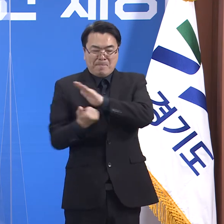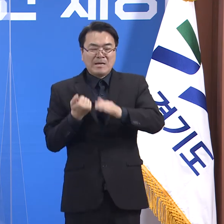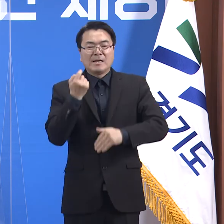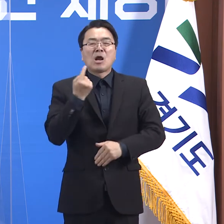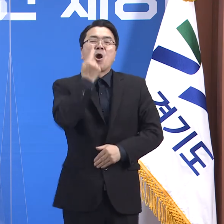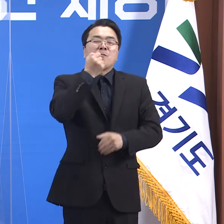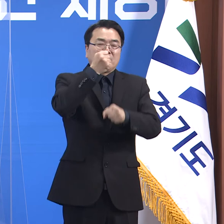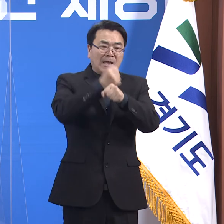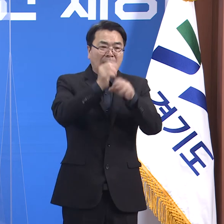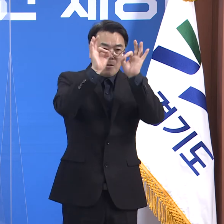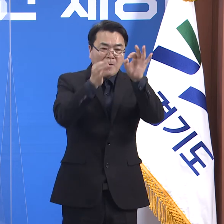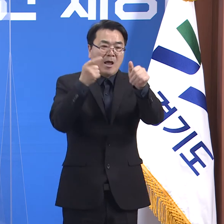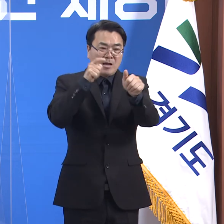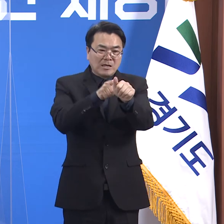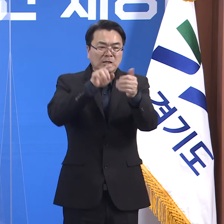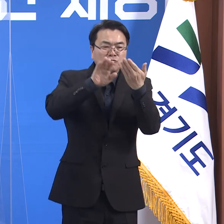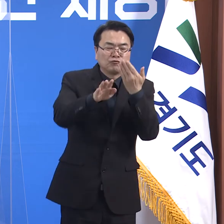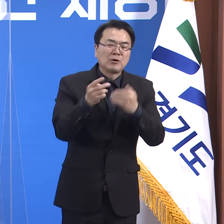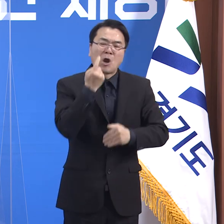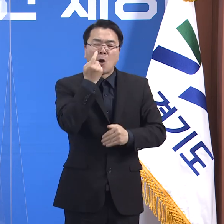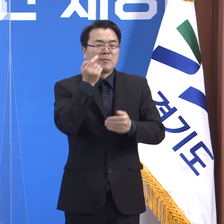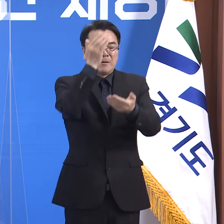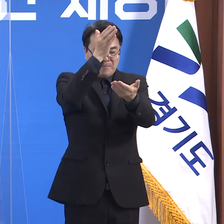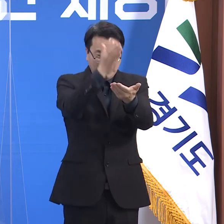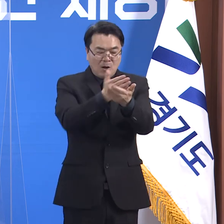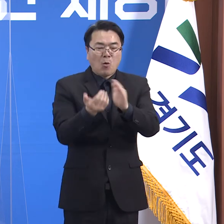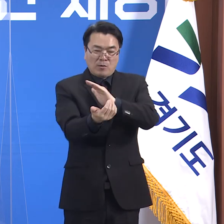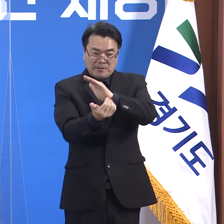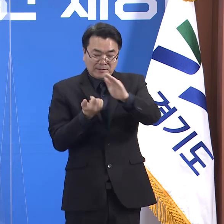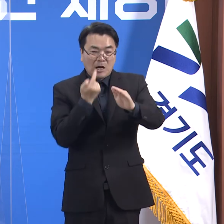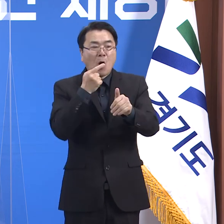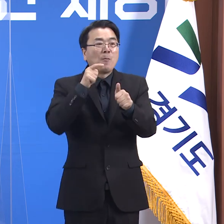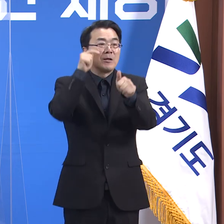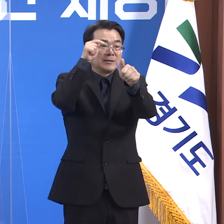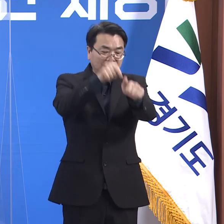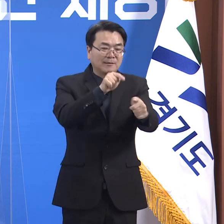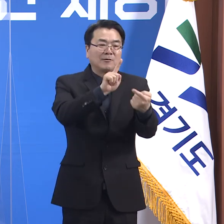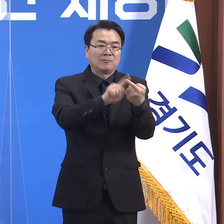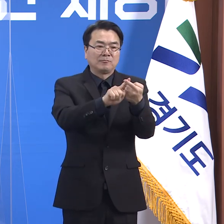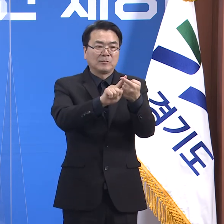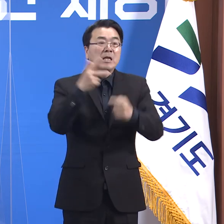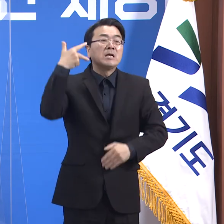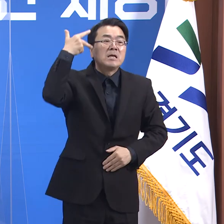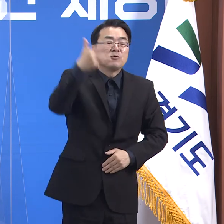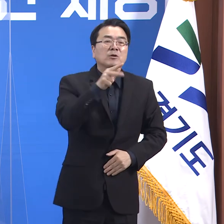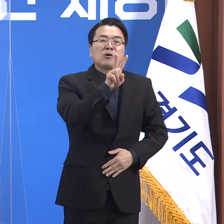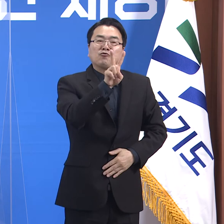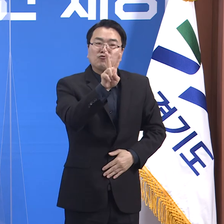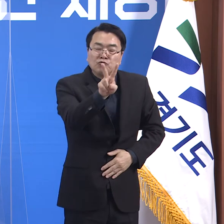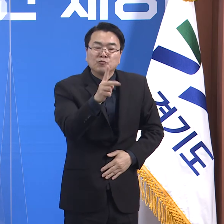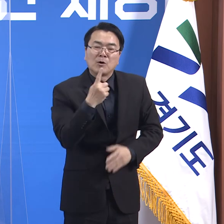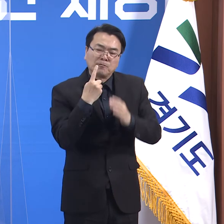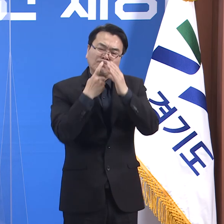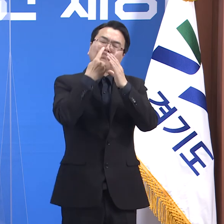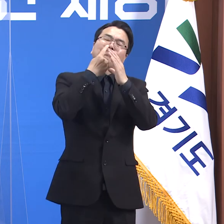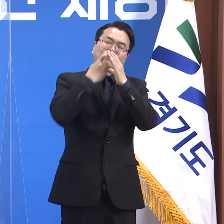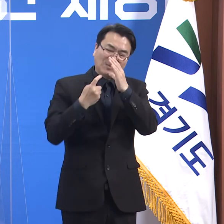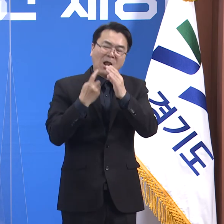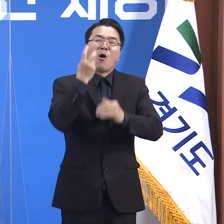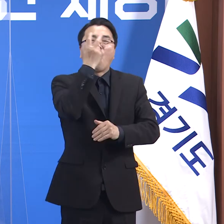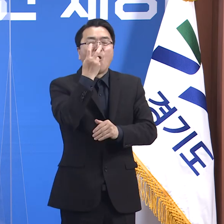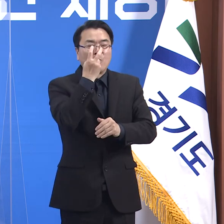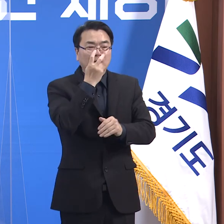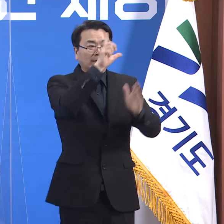실시되고 있습니다. 요양병원 같은 경우 주 2회로 상향했던 경험도 있습니다. 이런